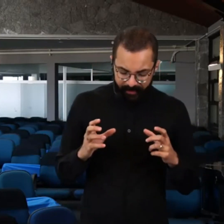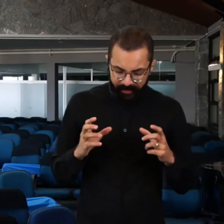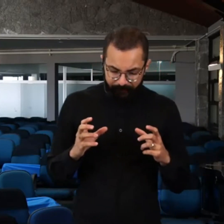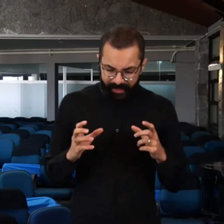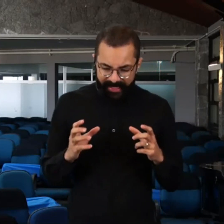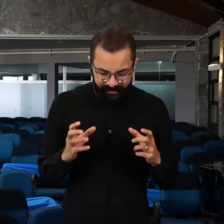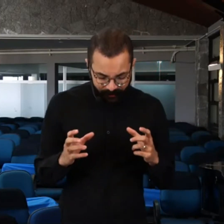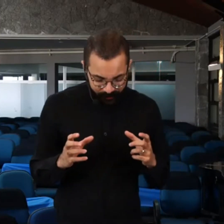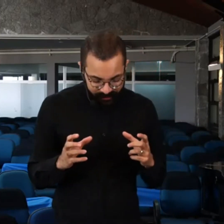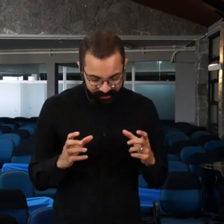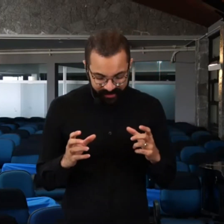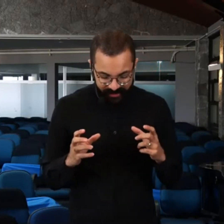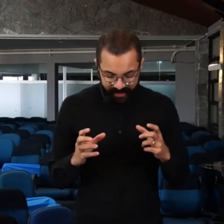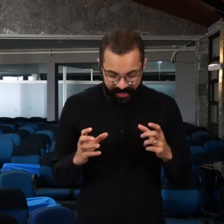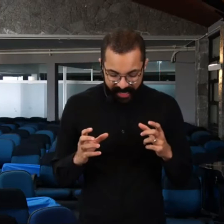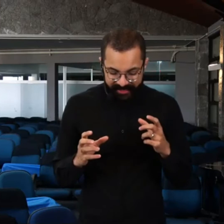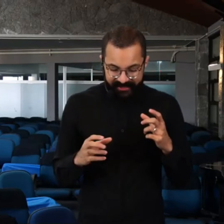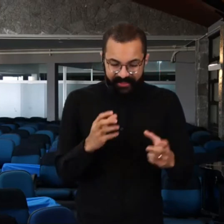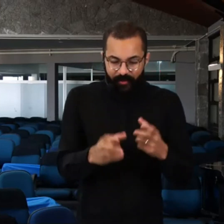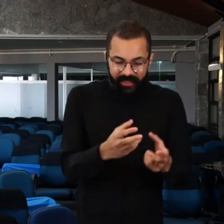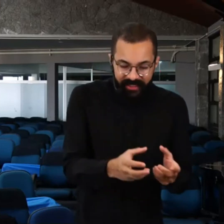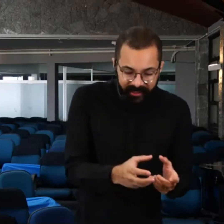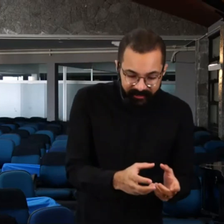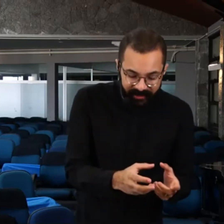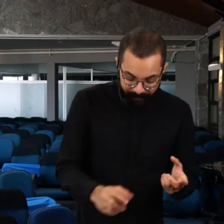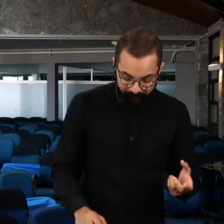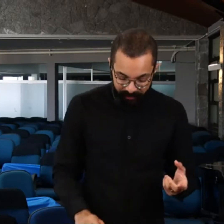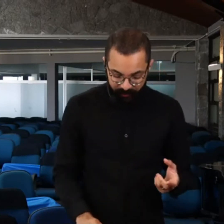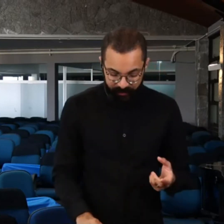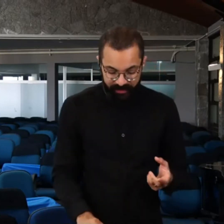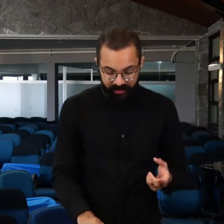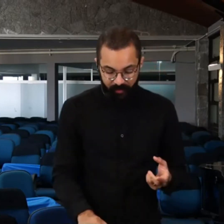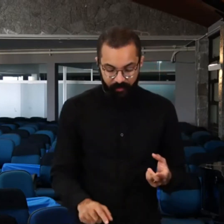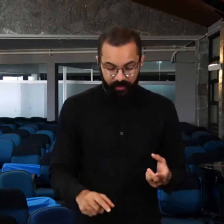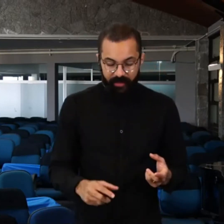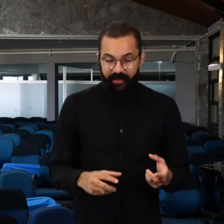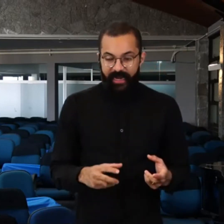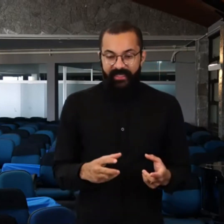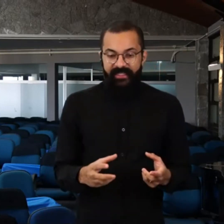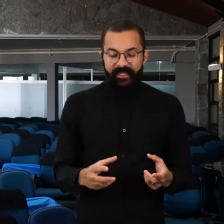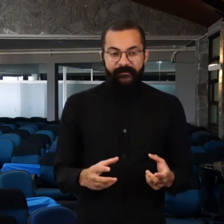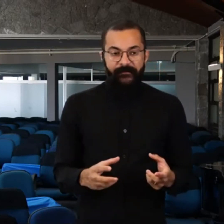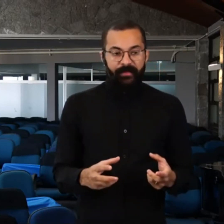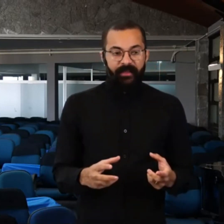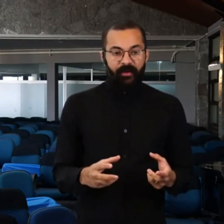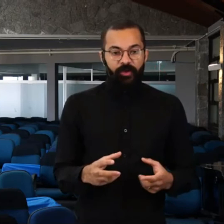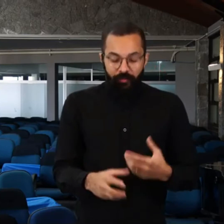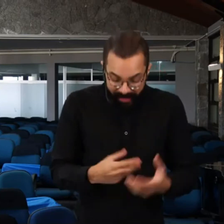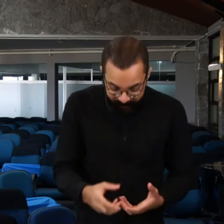Parece-nos que a lição ali na parábola do juiz Inico é que quanto mais eu